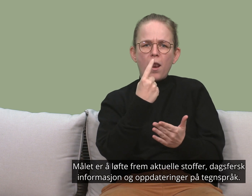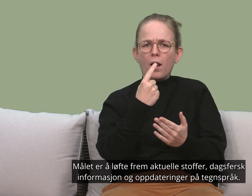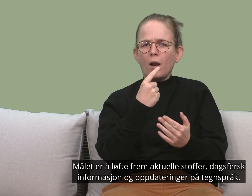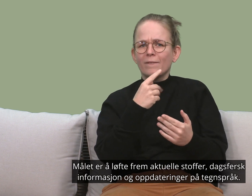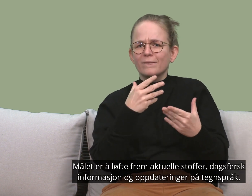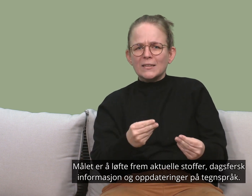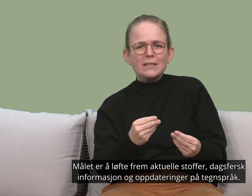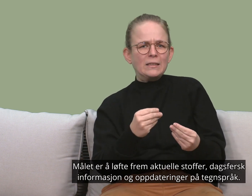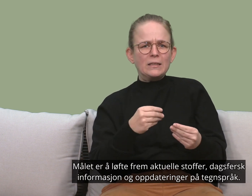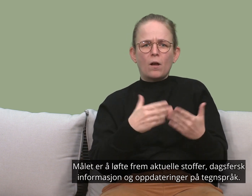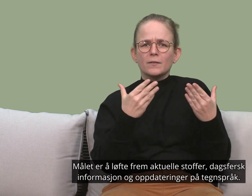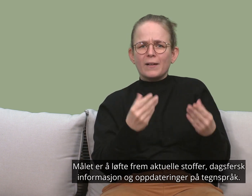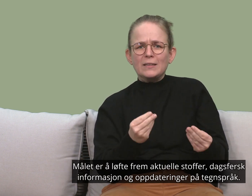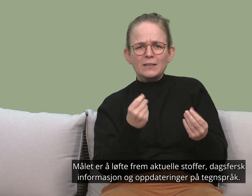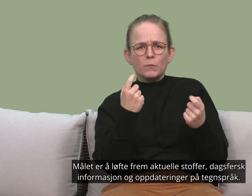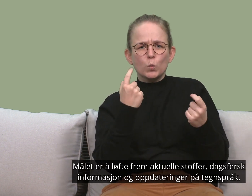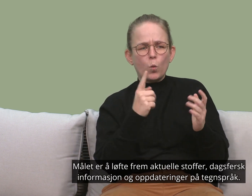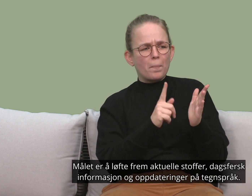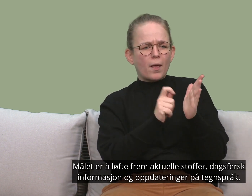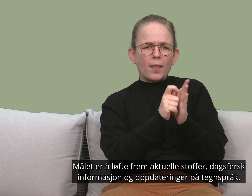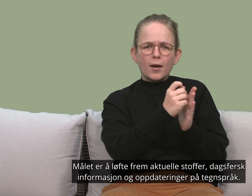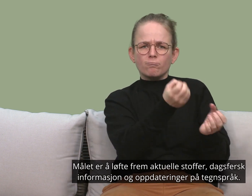dagsfersk informasjon og oppdateringer på tegnspråk.